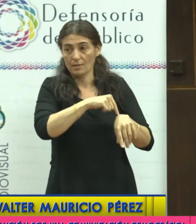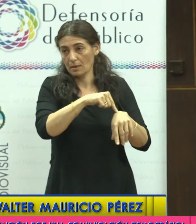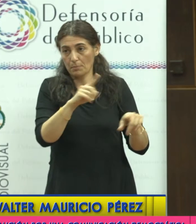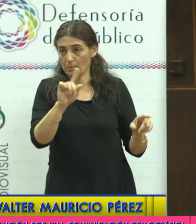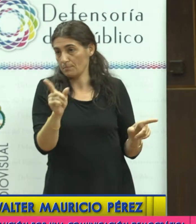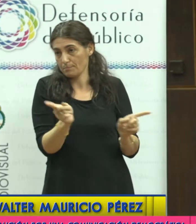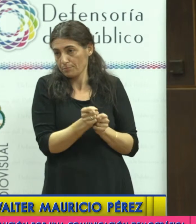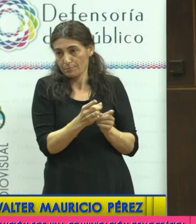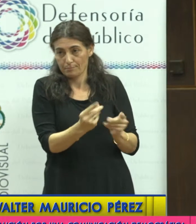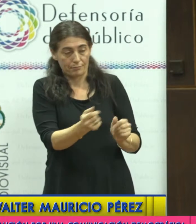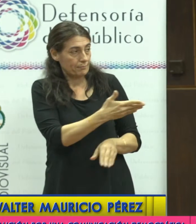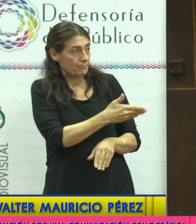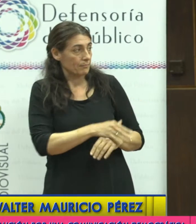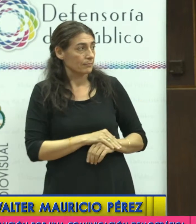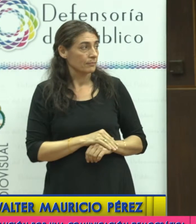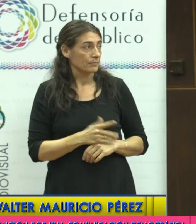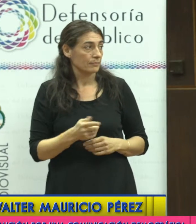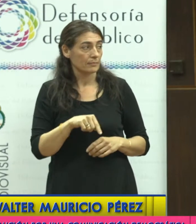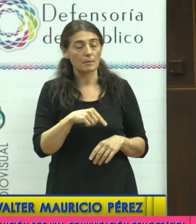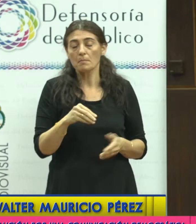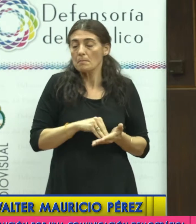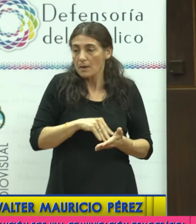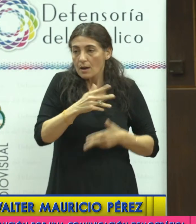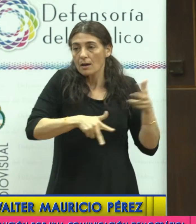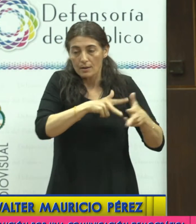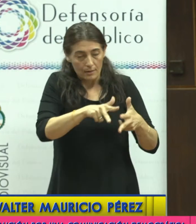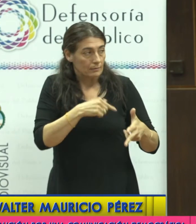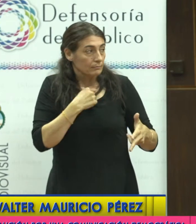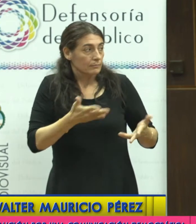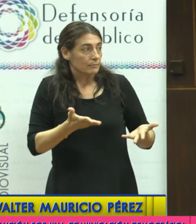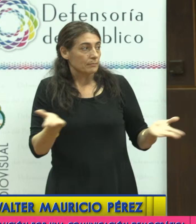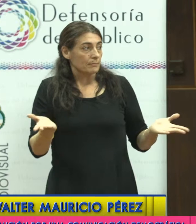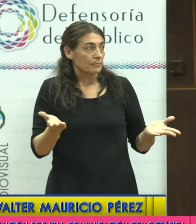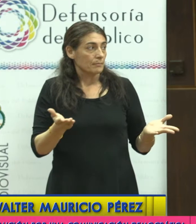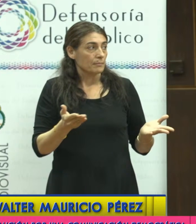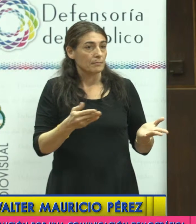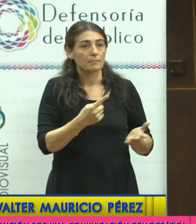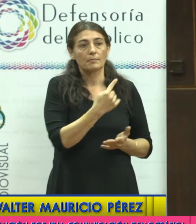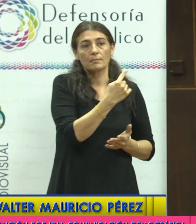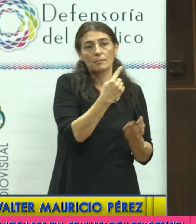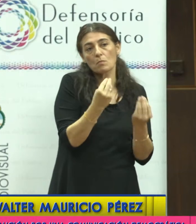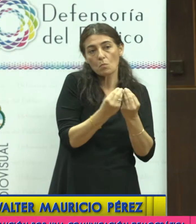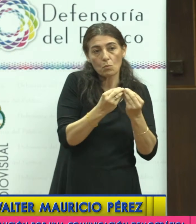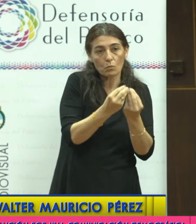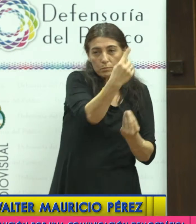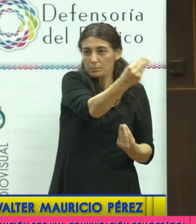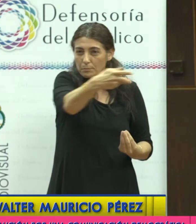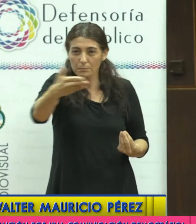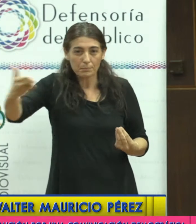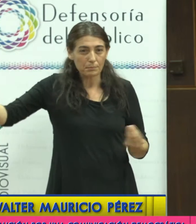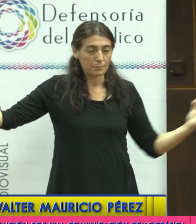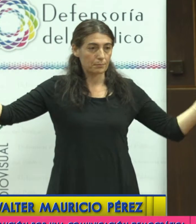pero puede ver el orden de la palabra y están muchos de nuestros compañeros ahí que van a ir